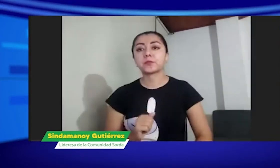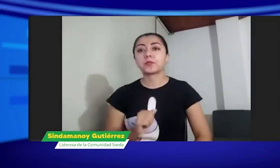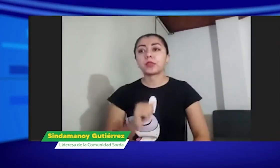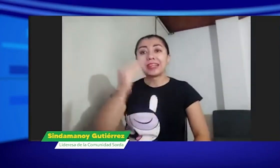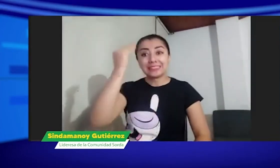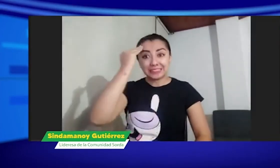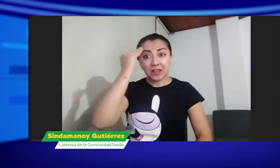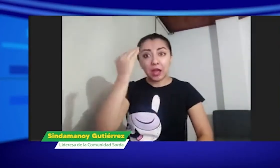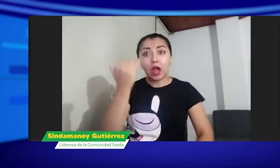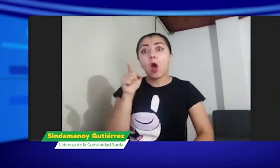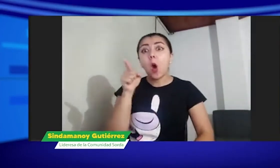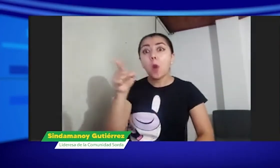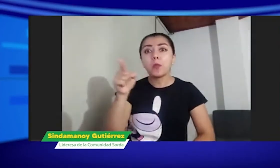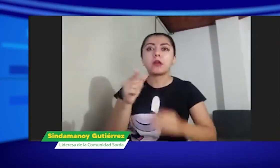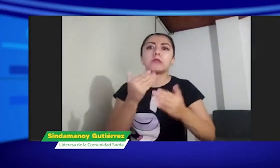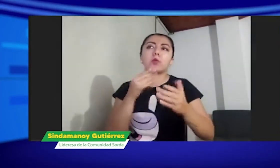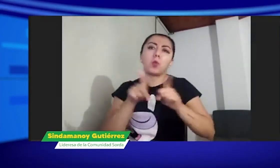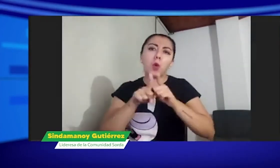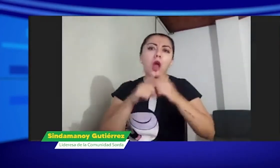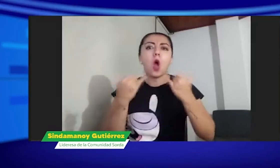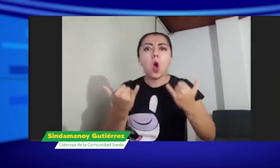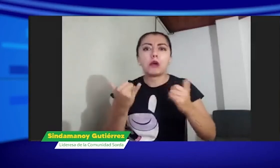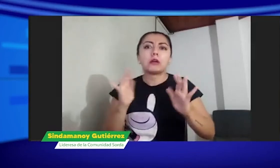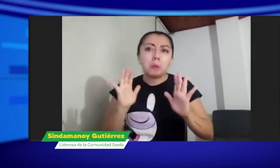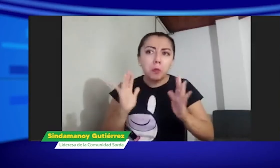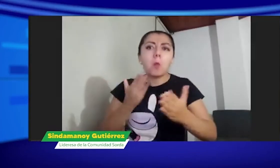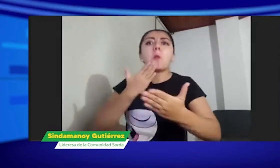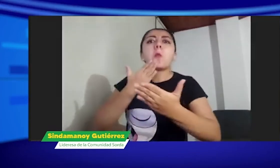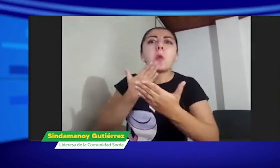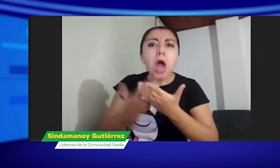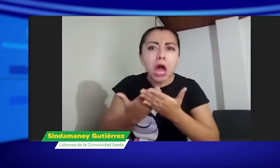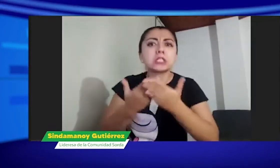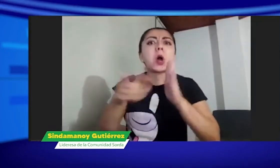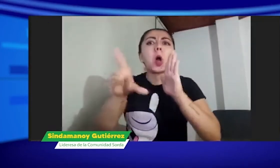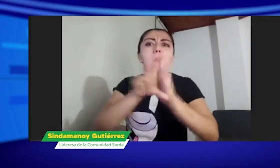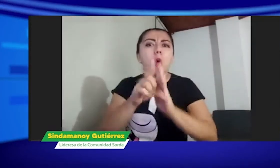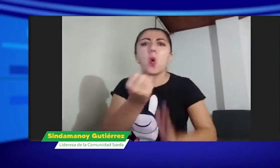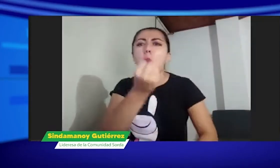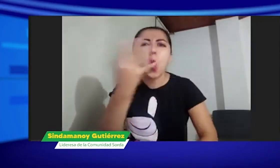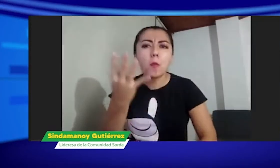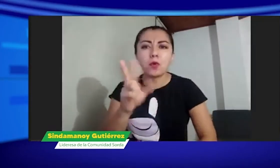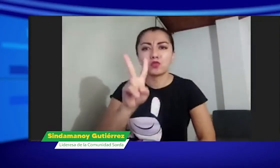comunidad, y esto va a permitir estatus y reconocimiento a nosotros como comunidad sorda.